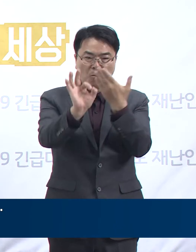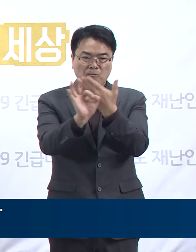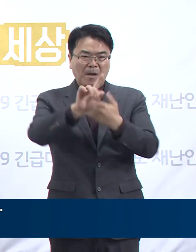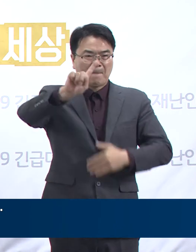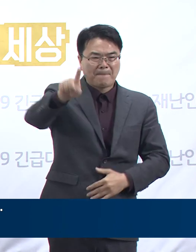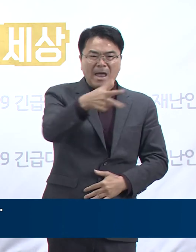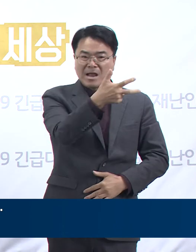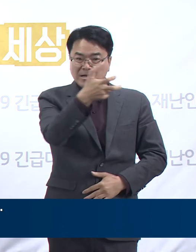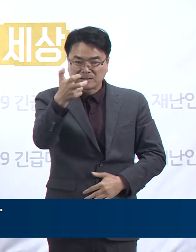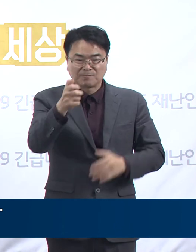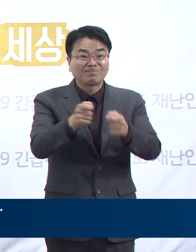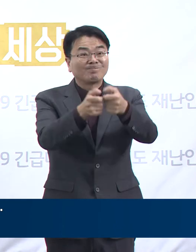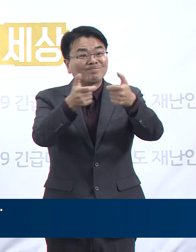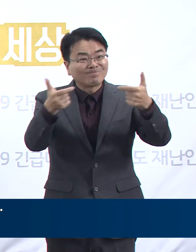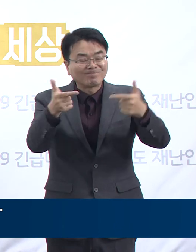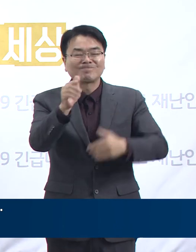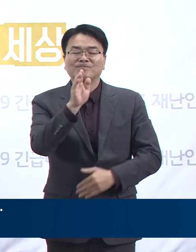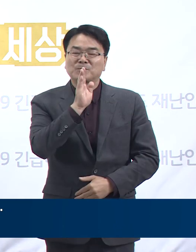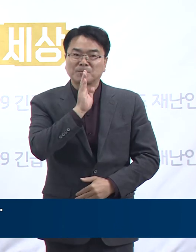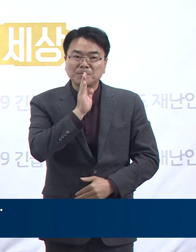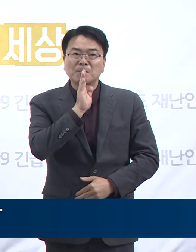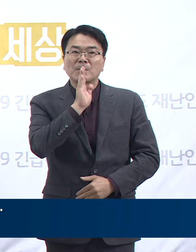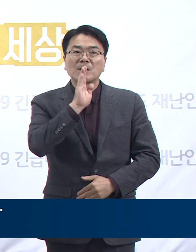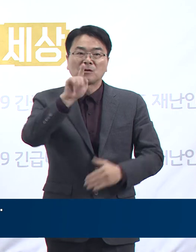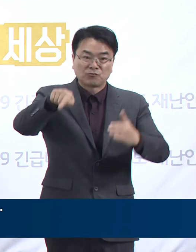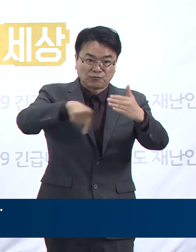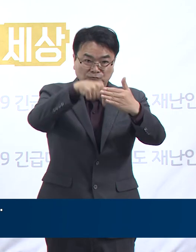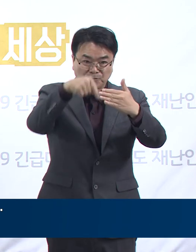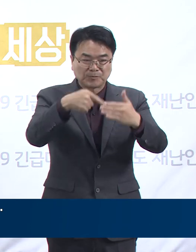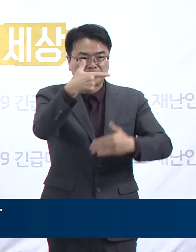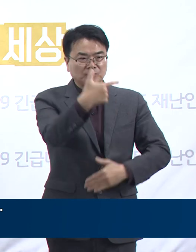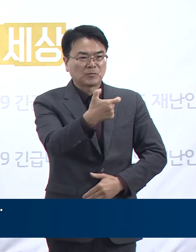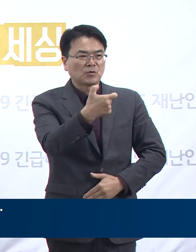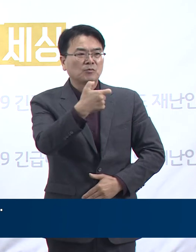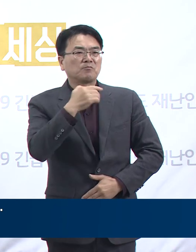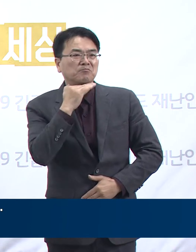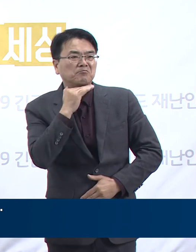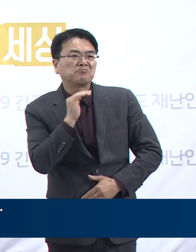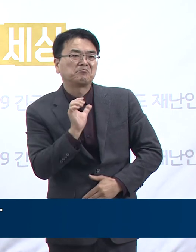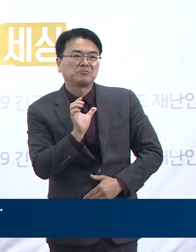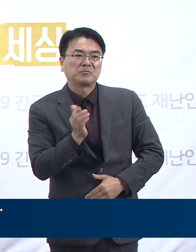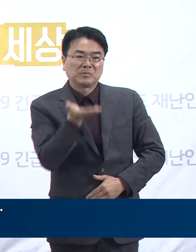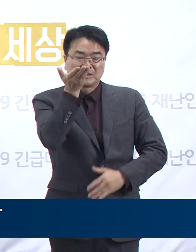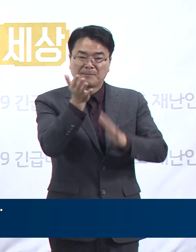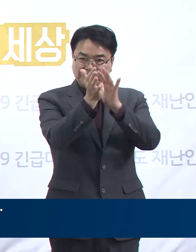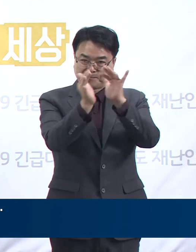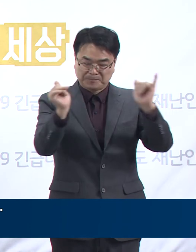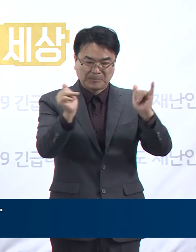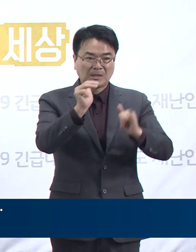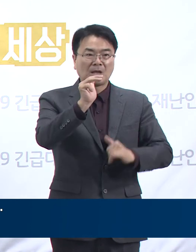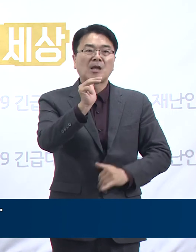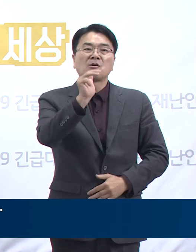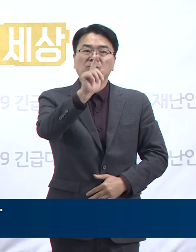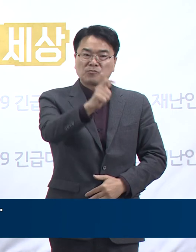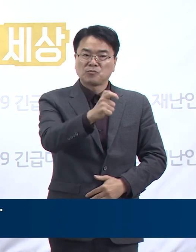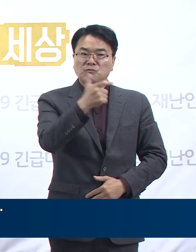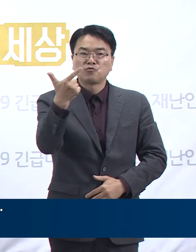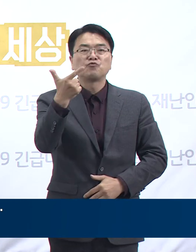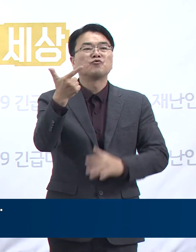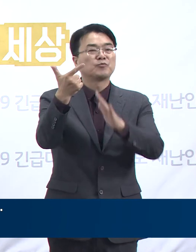170명의 확진자가 발생하였으며 이 중 60세 이상 고령층이 38.8%인